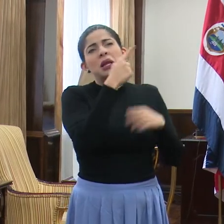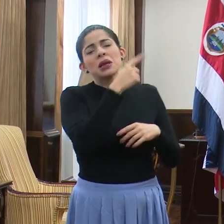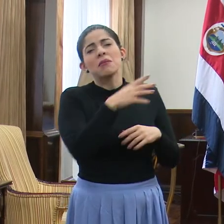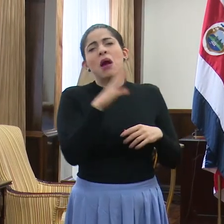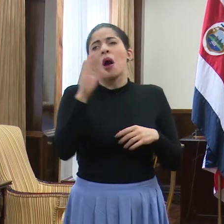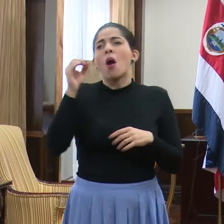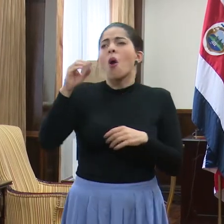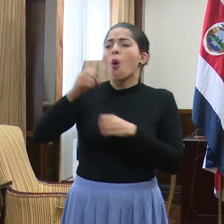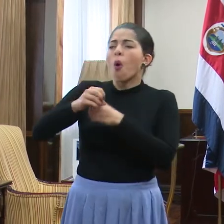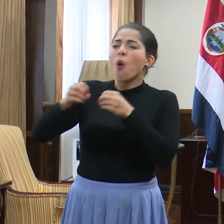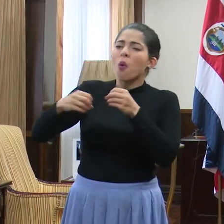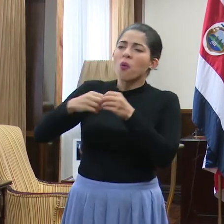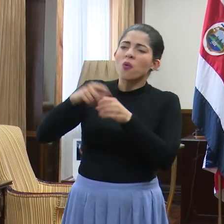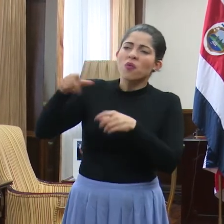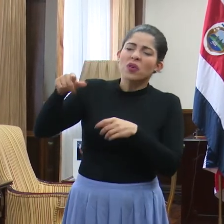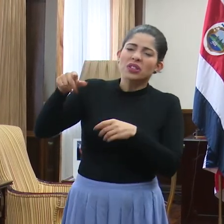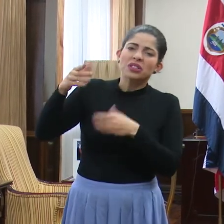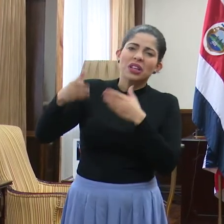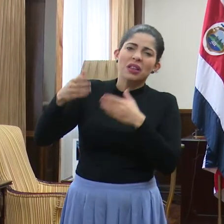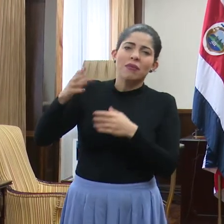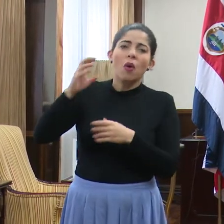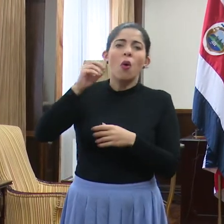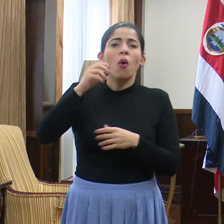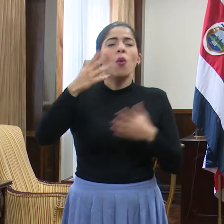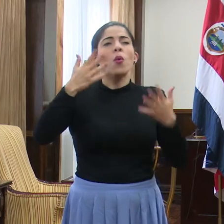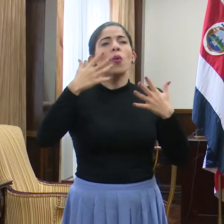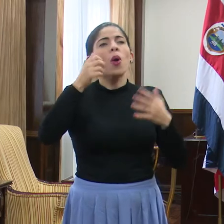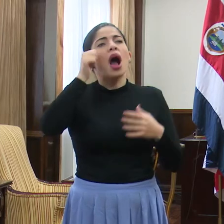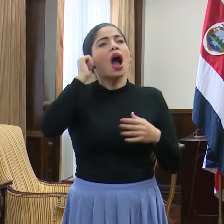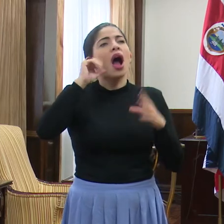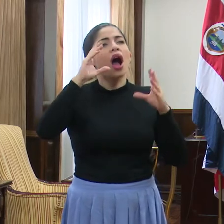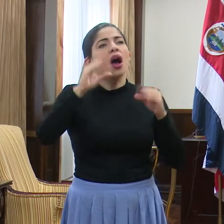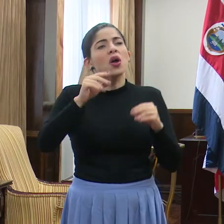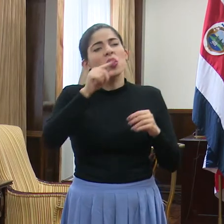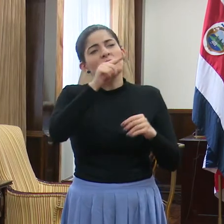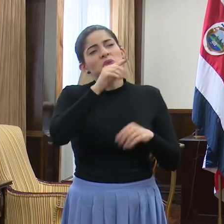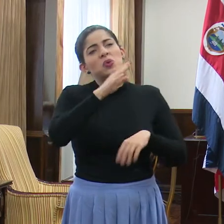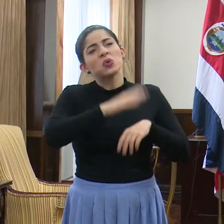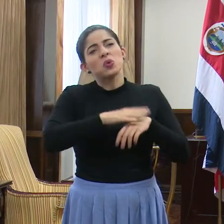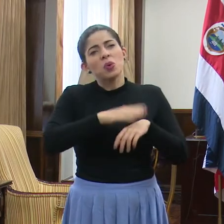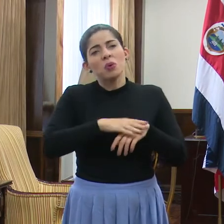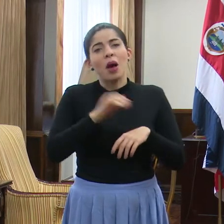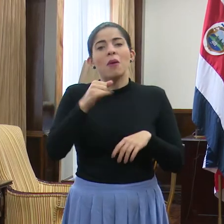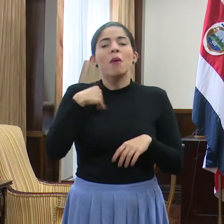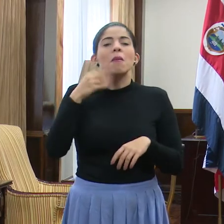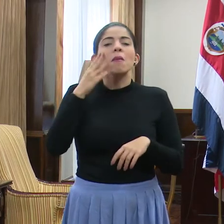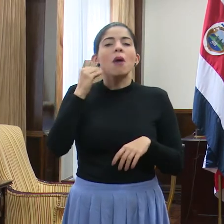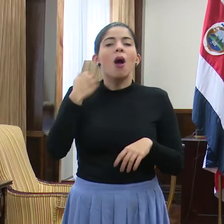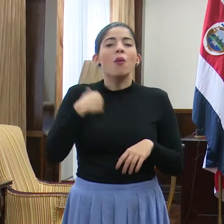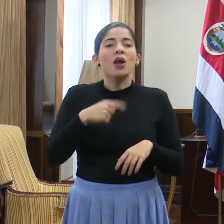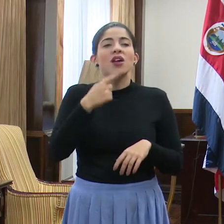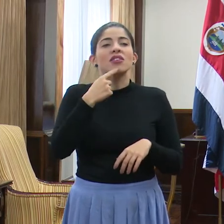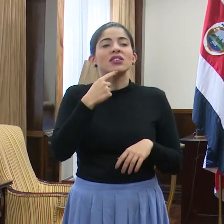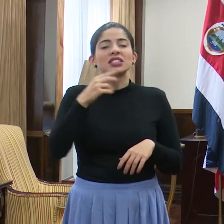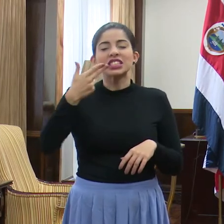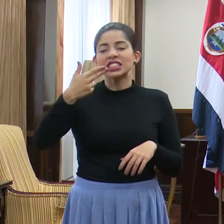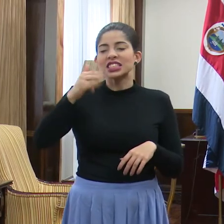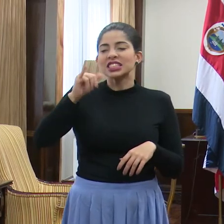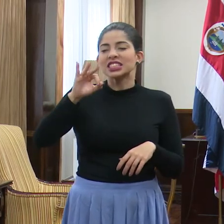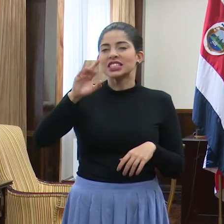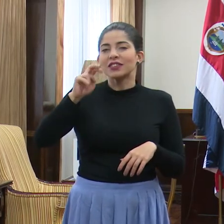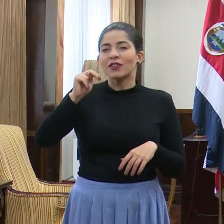temperatura de la oficina o a que anoche se ventió porque hacía mucho viento y como diría mi abuelo, le dio un chiflón,